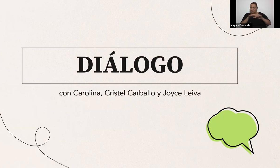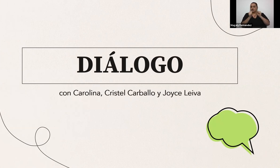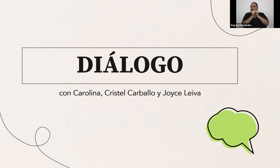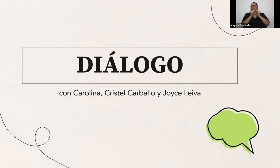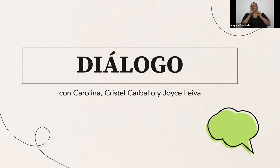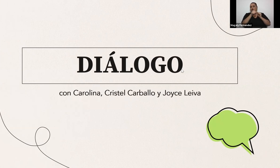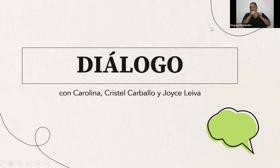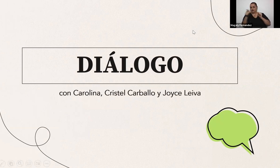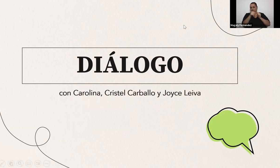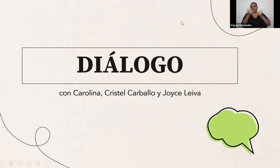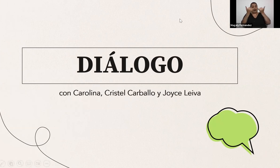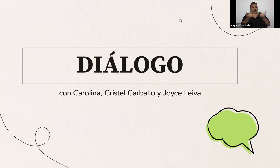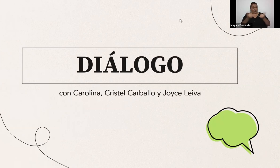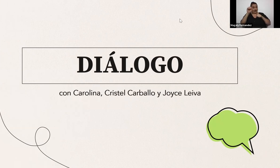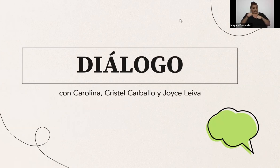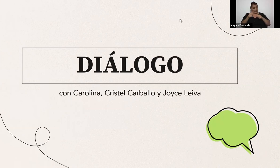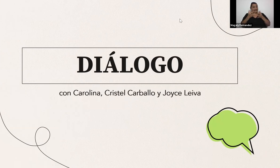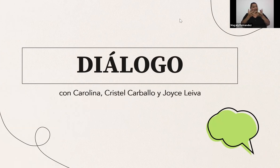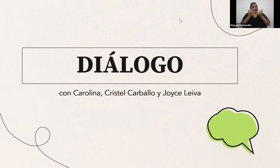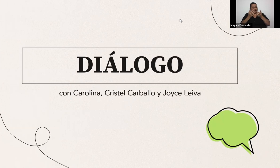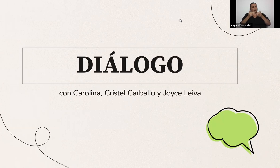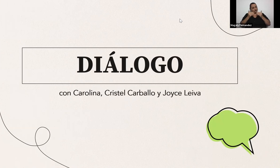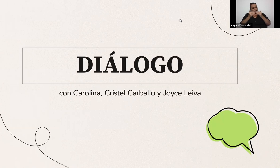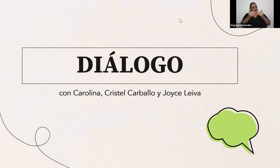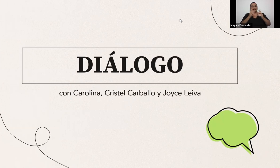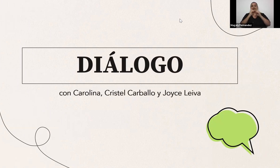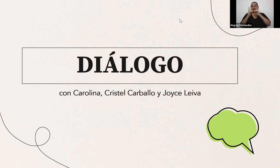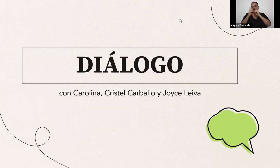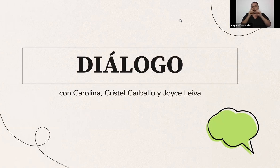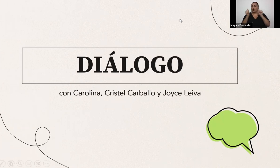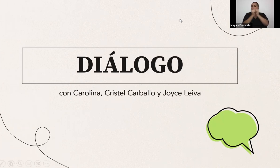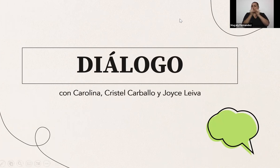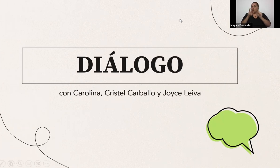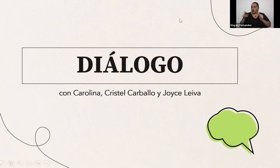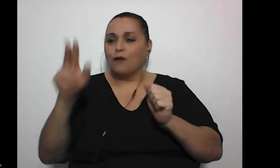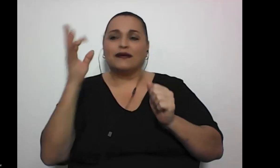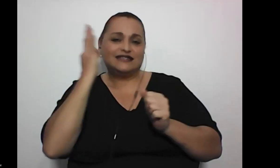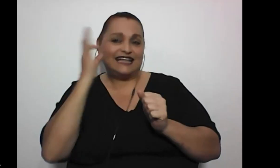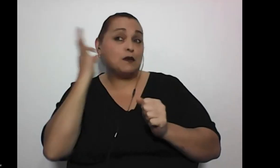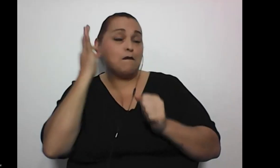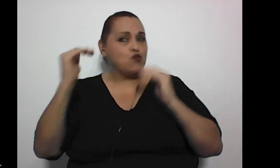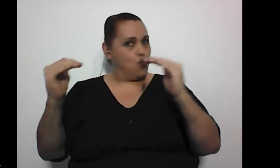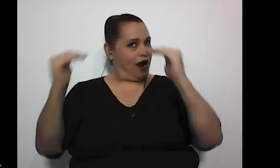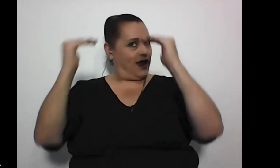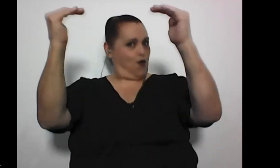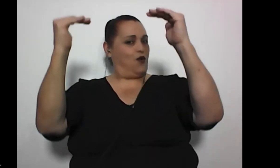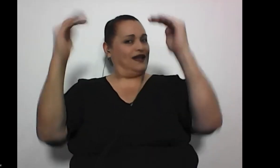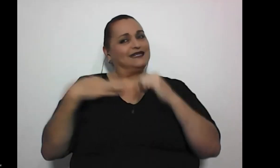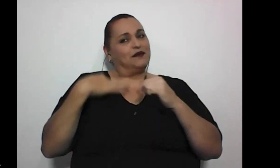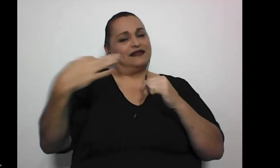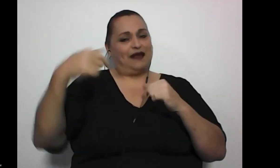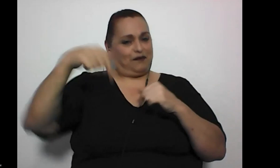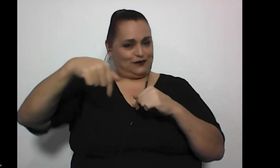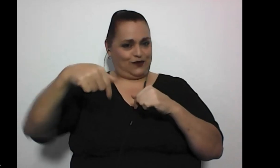Y ahora sí, quisiera que pasáramos al diálogo con nuestras compañeras, los mujerones, las mujeronas que invitamos hoy,